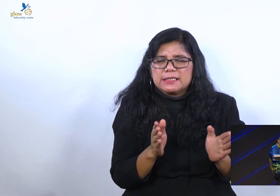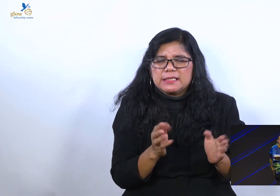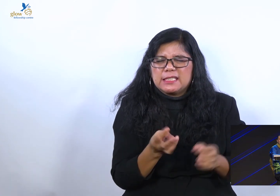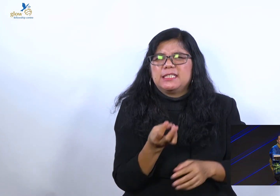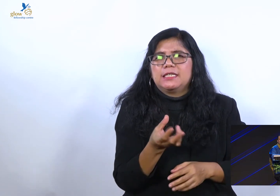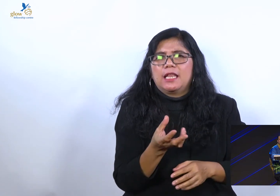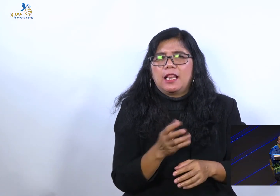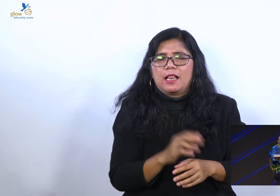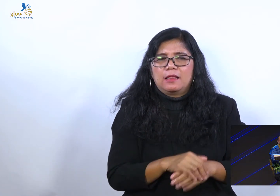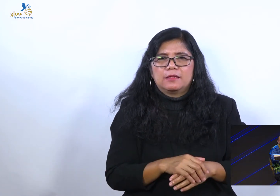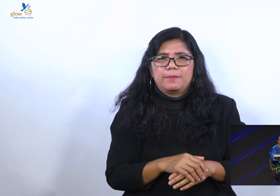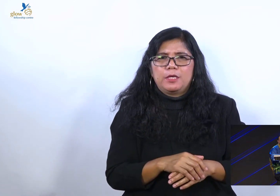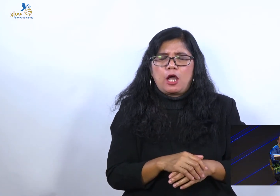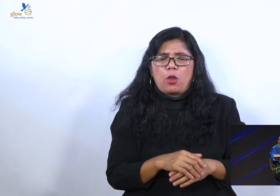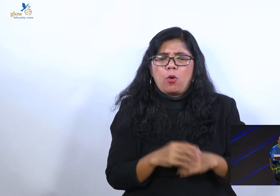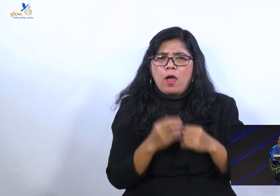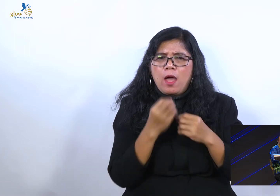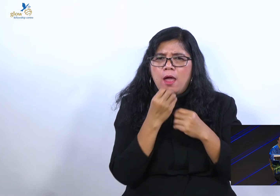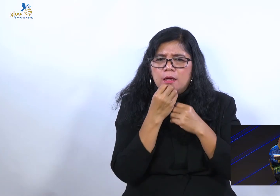darah binatang,